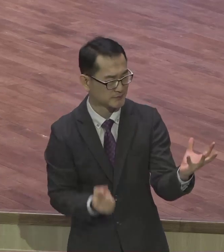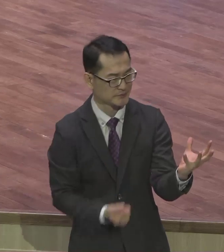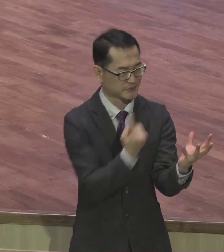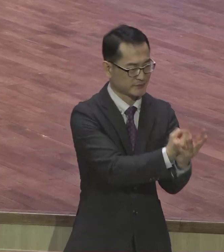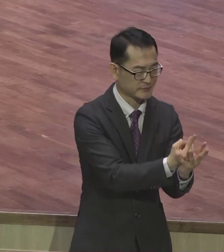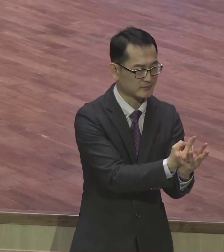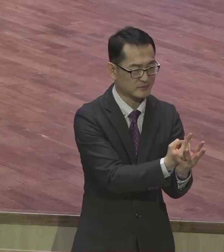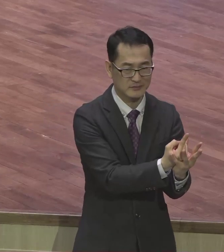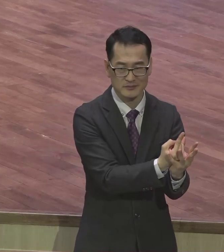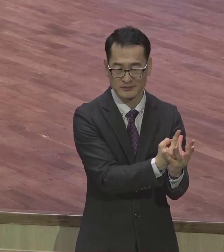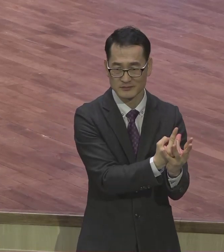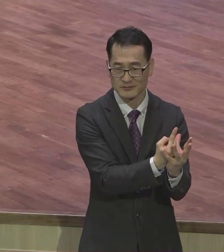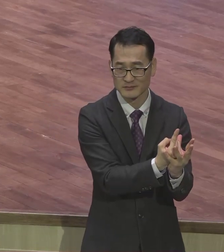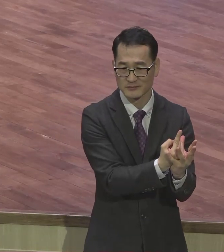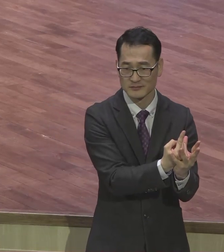시스템 속에 들어가요. 신앙생활이에요.